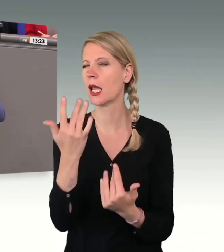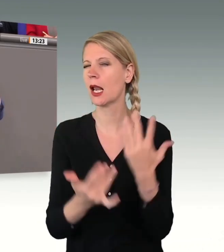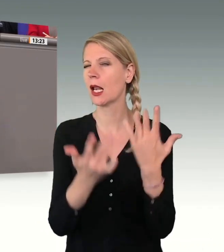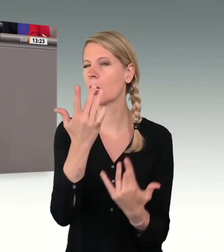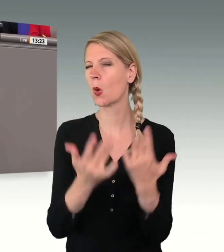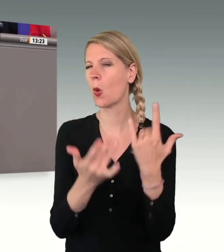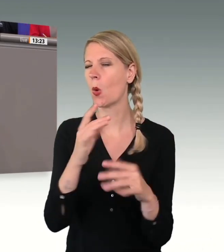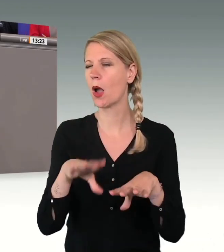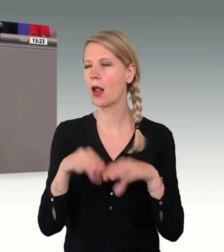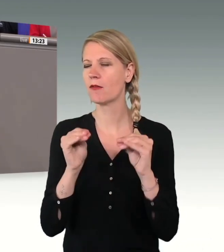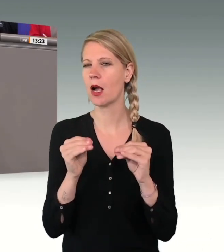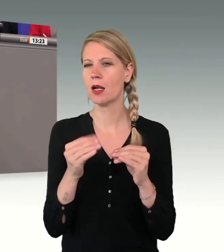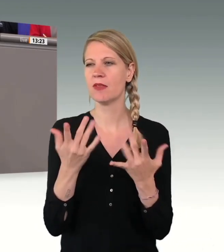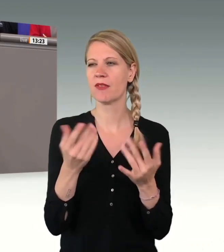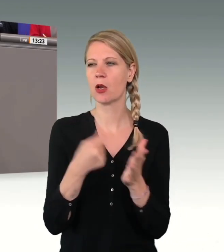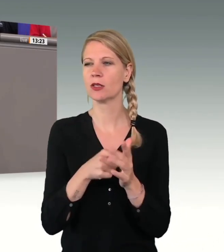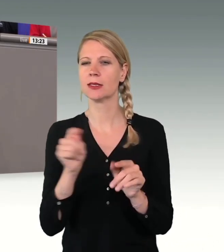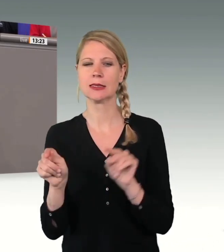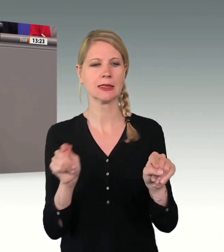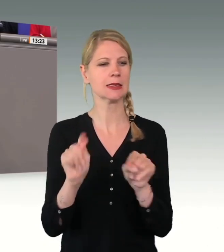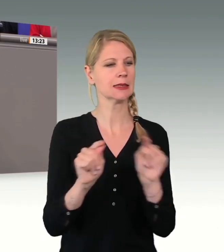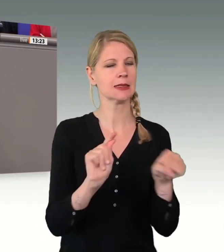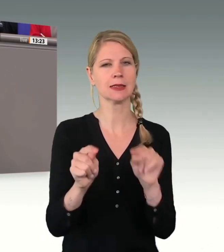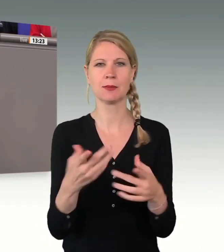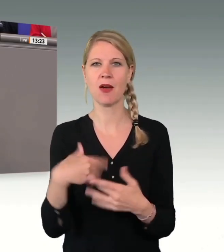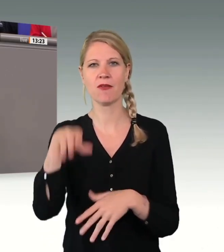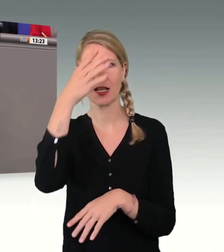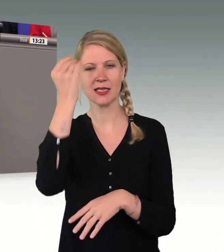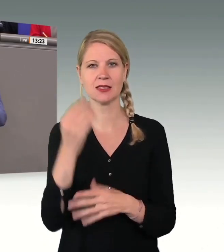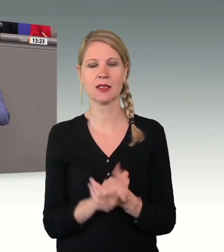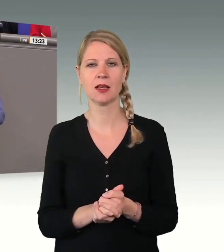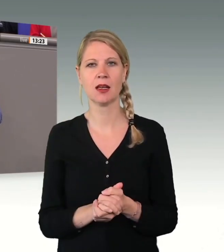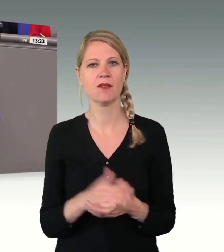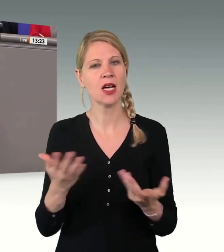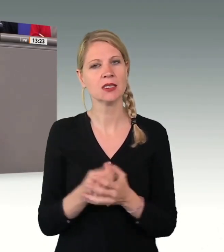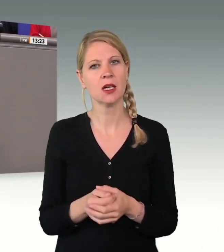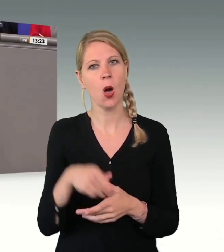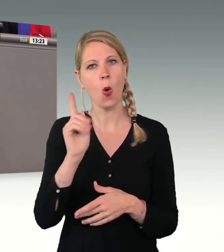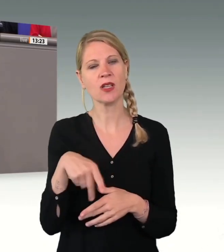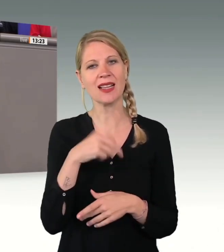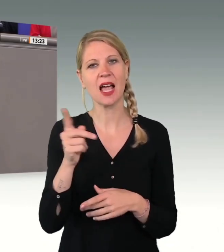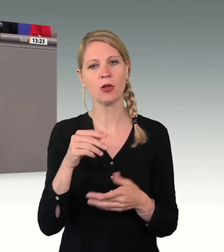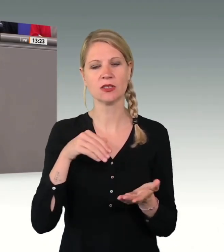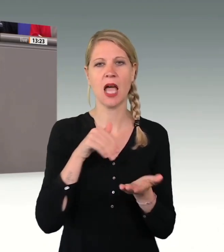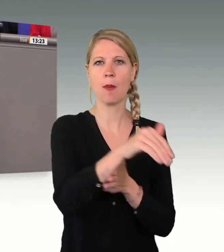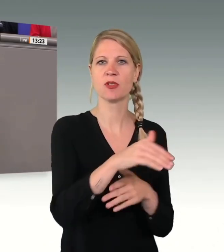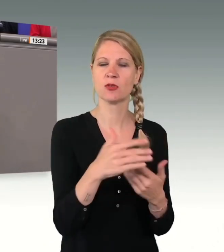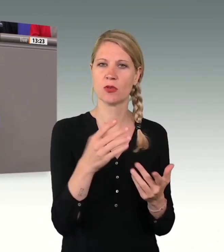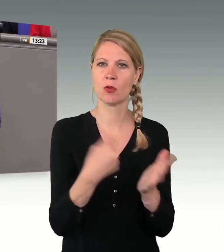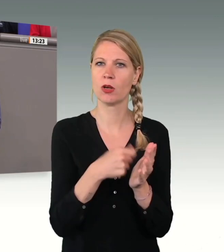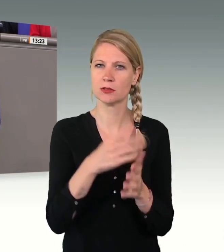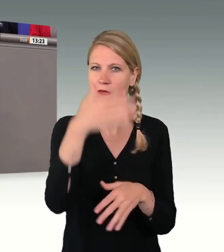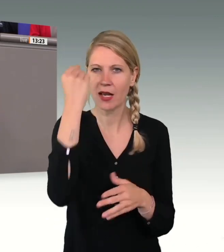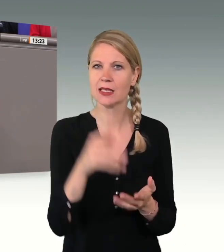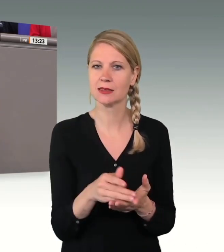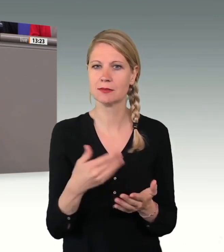kostet das alles? Dabei vergessen Sie aber, was Hunderttausende von Abschiebungen kosten würden. Wissen Sie, was eine einzelne Sammelabschiebung kostet? In welchem Aufwand